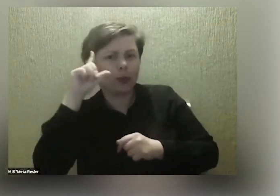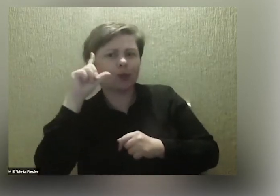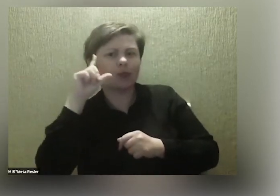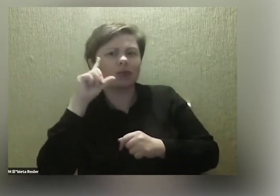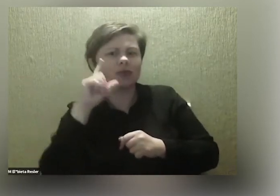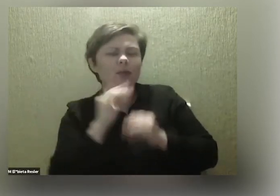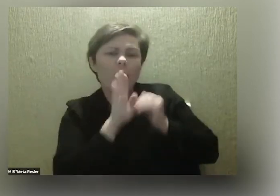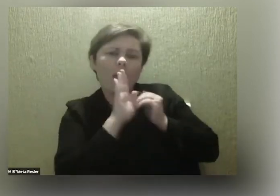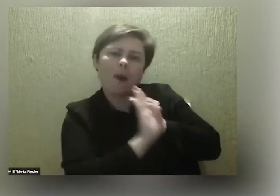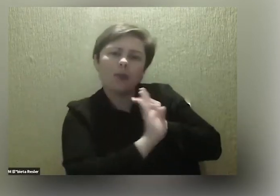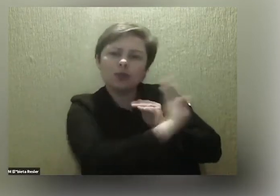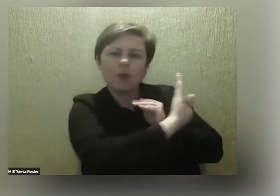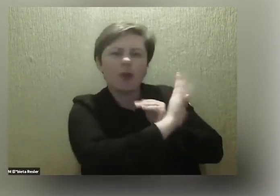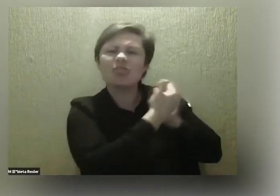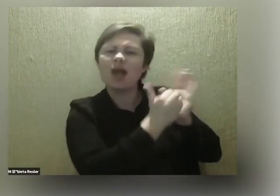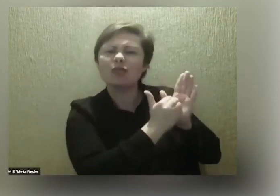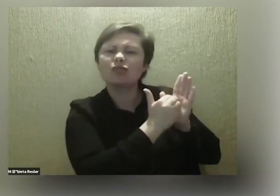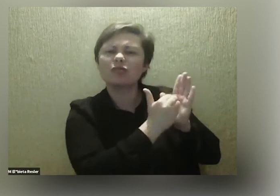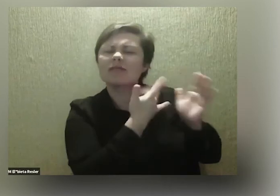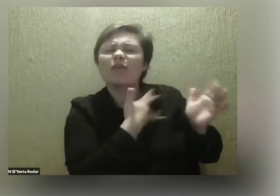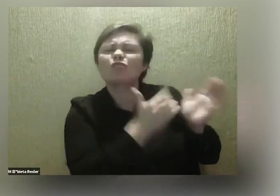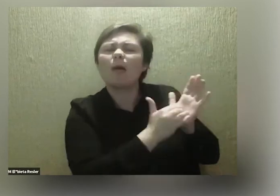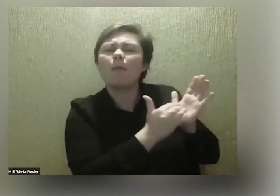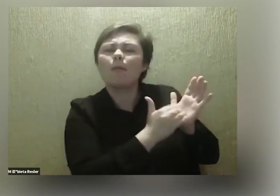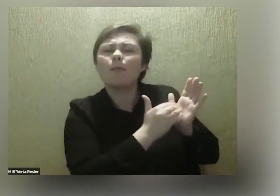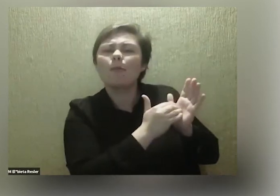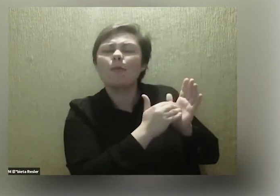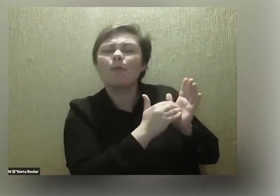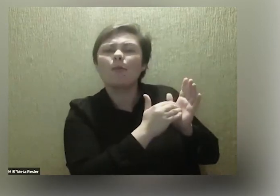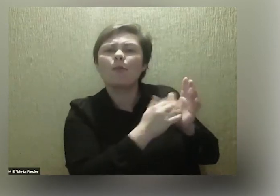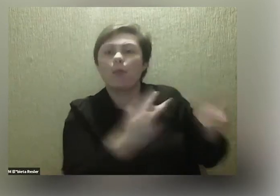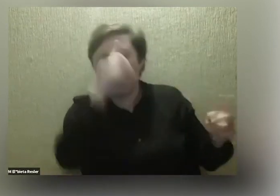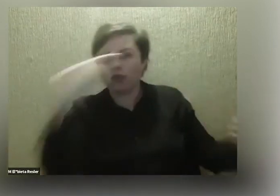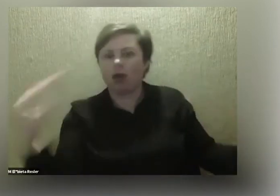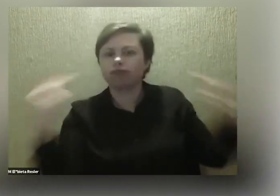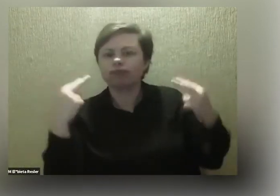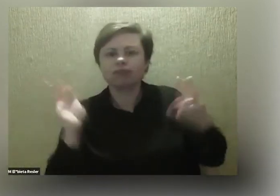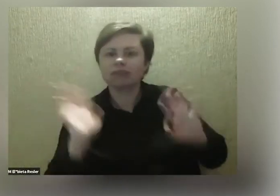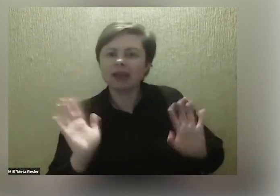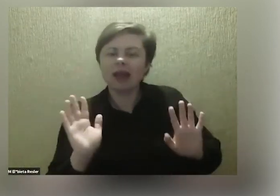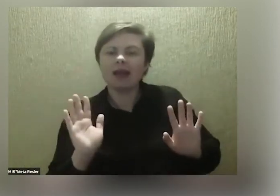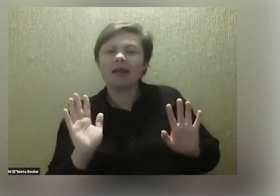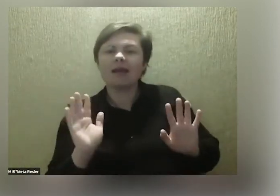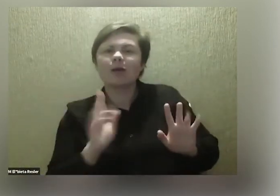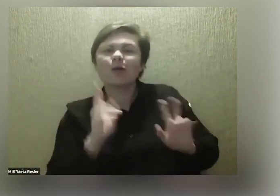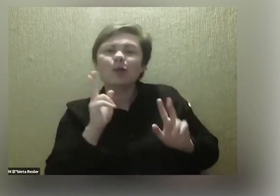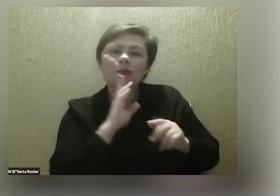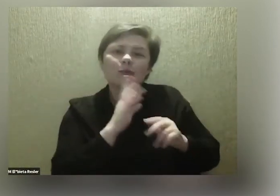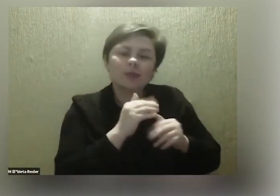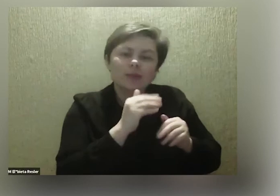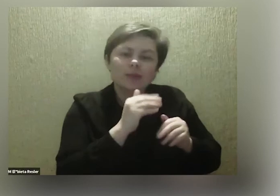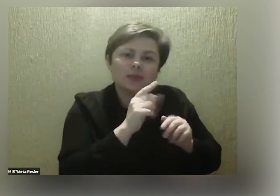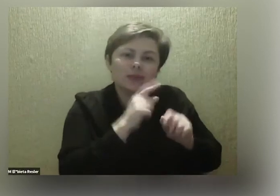gdzieś z boku i nie czują potrzeby brania na siebie całej uwagi otoczenia, tylko ktoś, kto właśnie